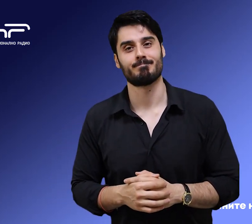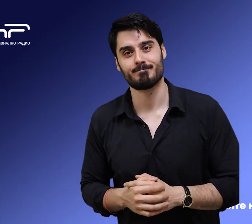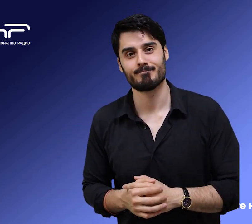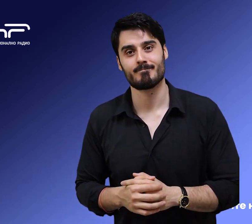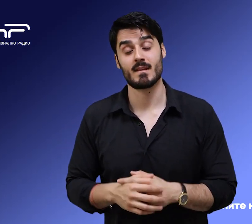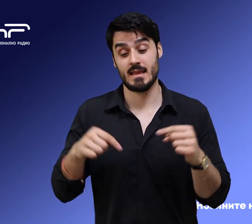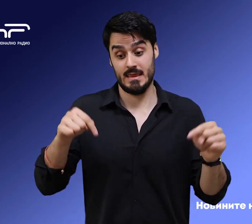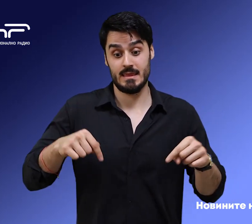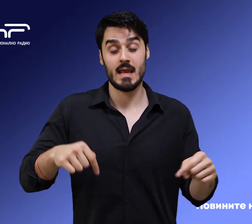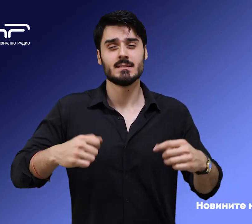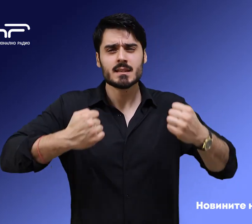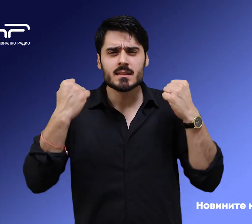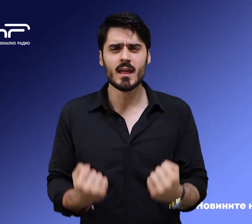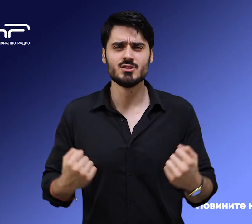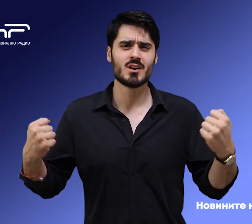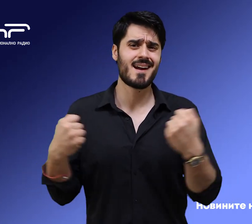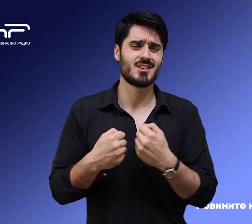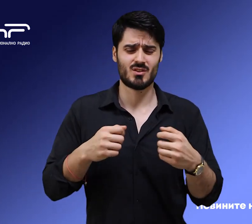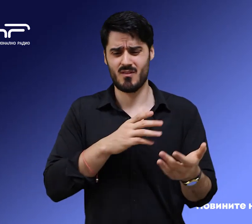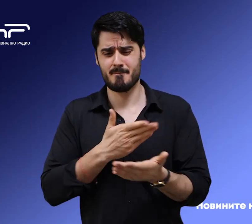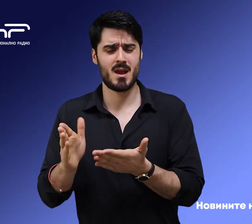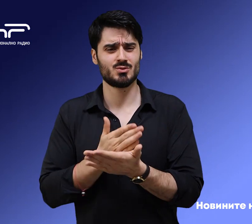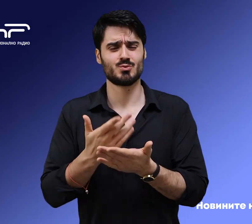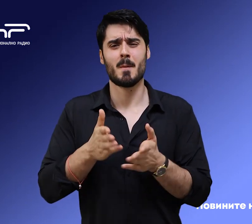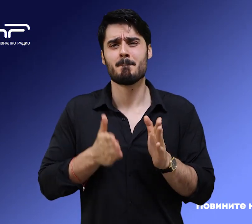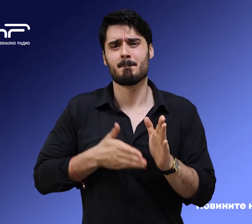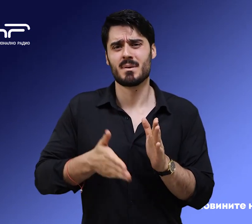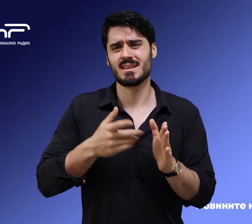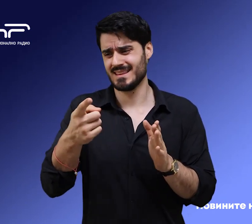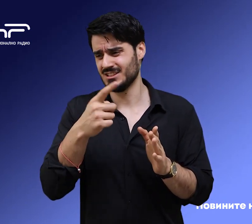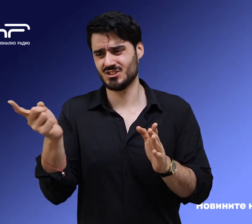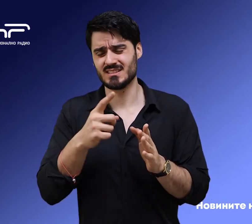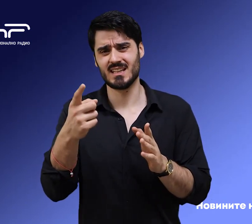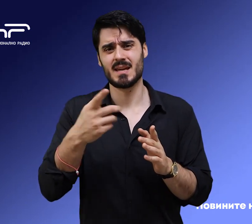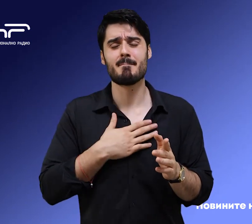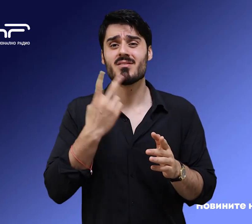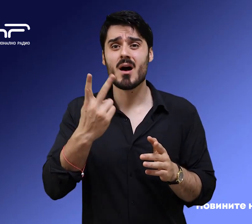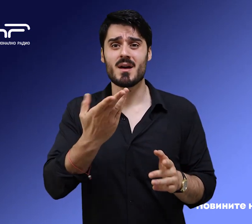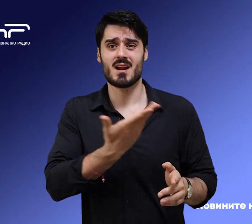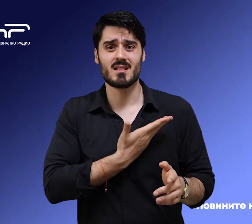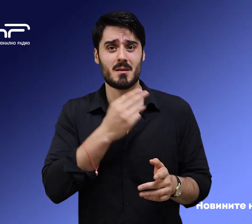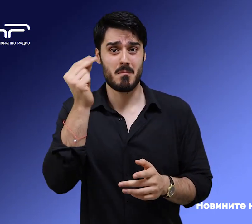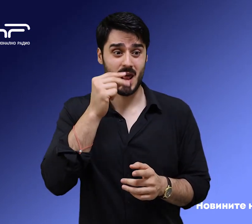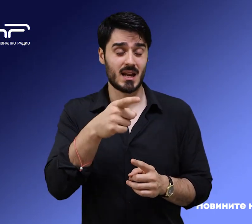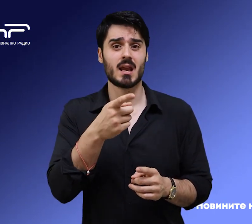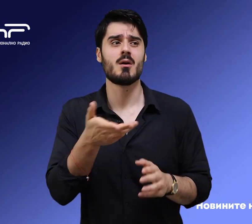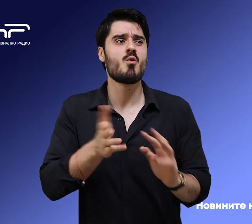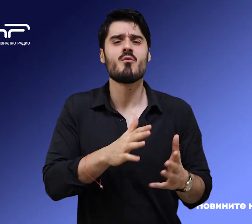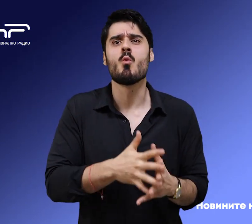При днешната тежка катастрофа между пътнически и товарен влак в Гърция има и два мъранени българи. Броят на загиналите се увеличава и